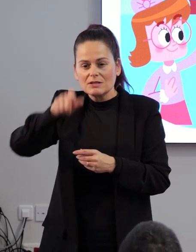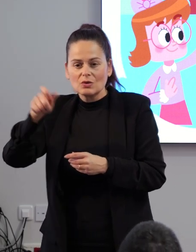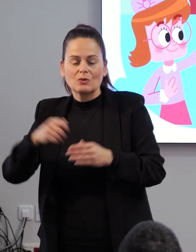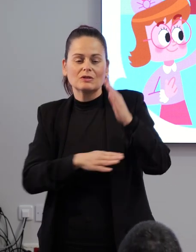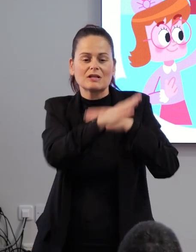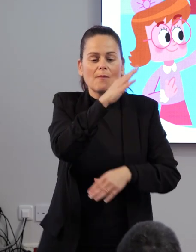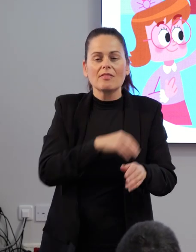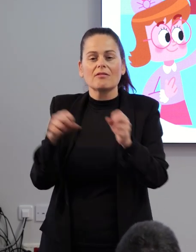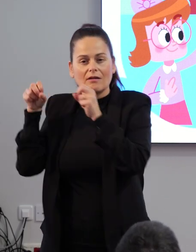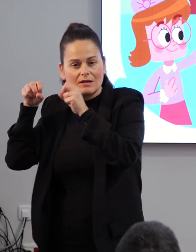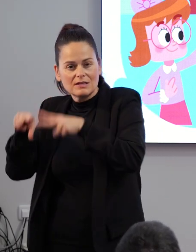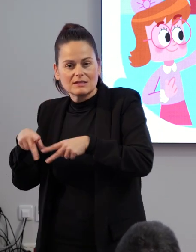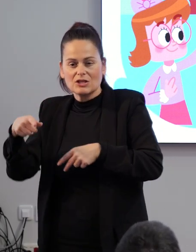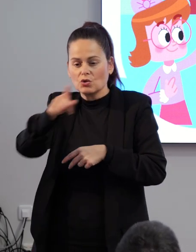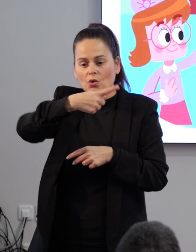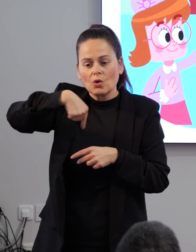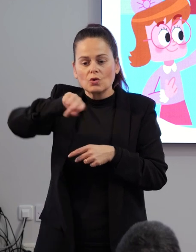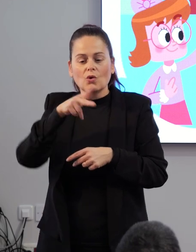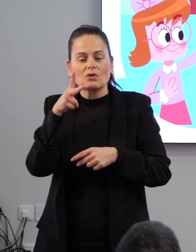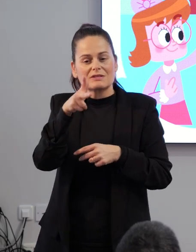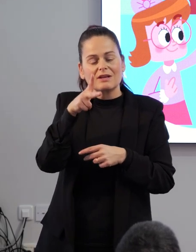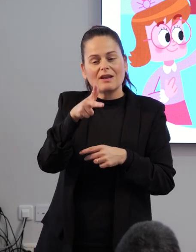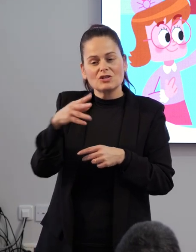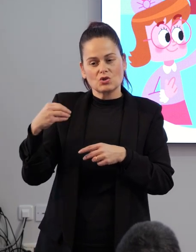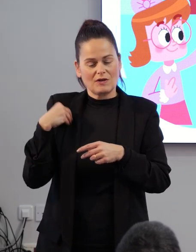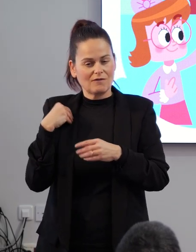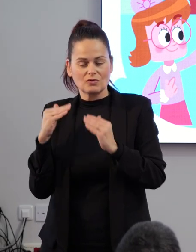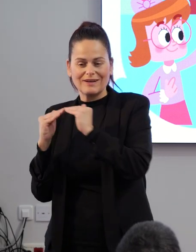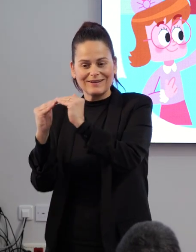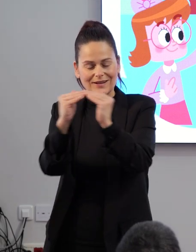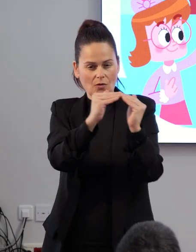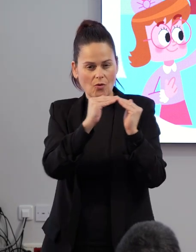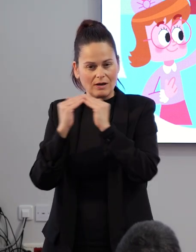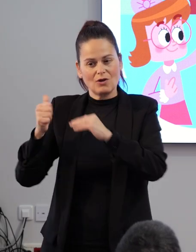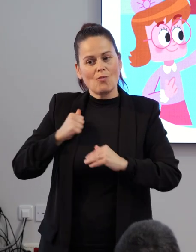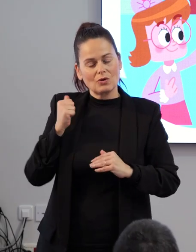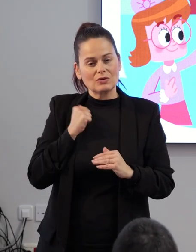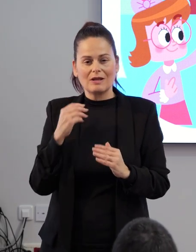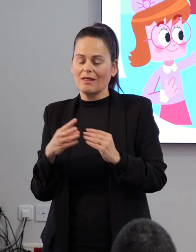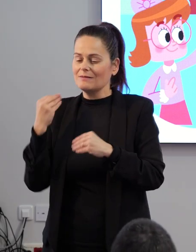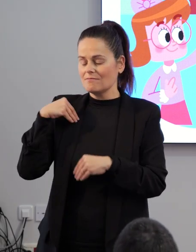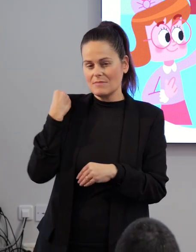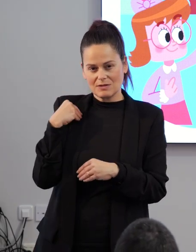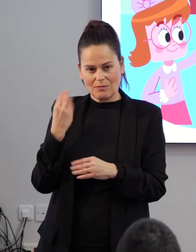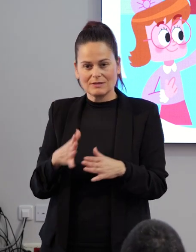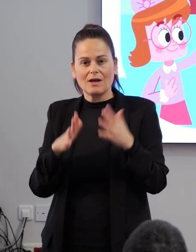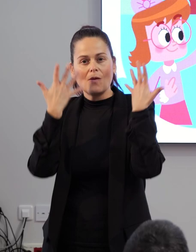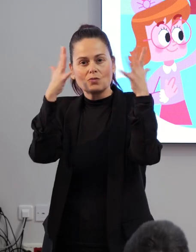discapacidad podamos disfrutar de los mismos derechos y de las mismas oportunidades. Muchas gracias a todos.